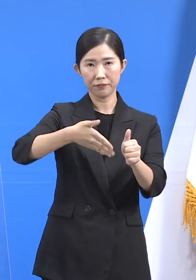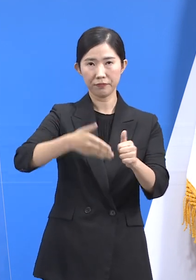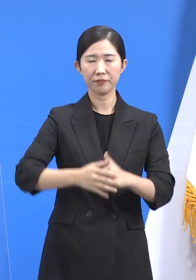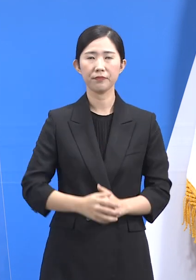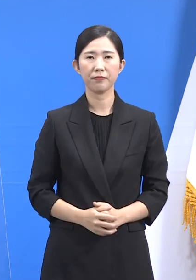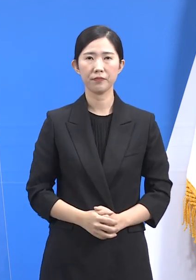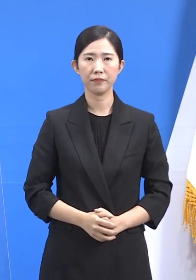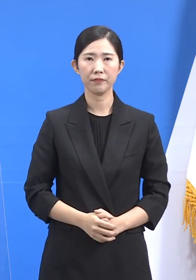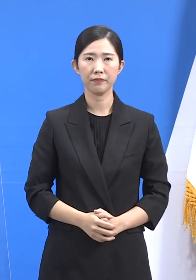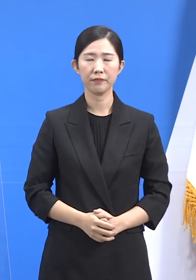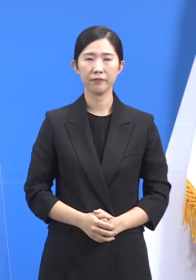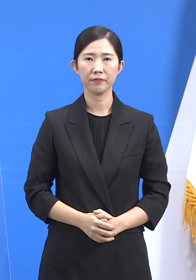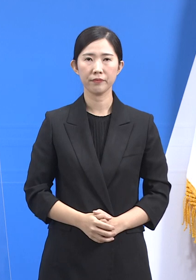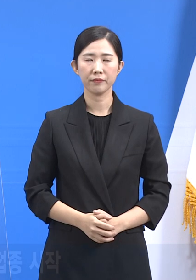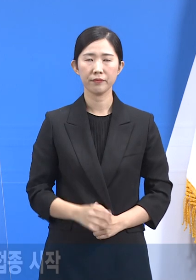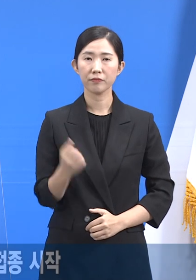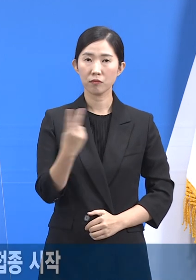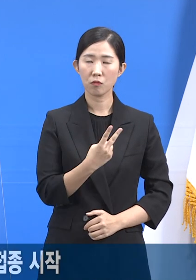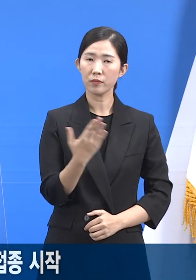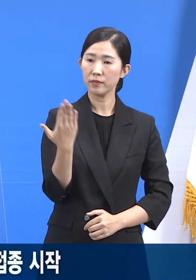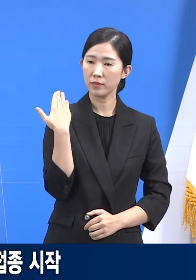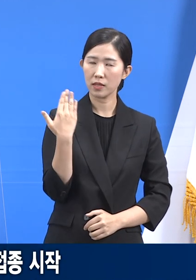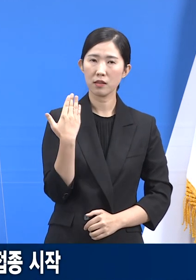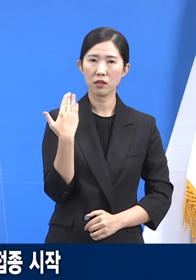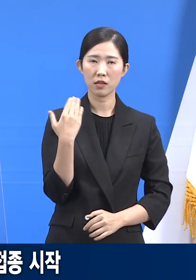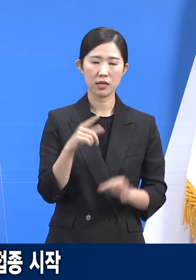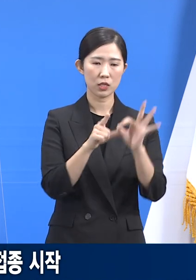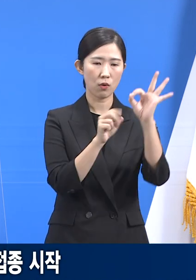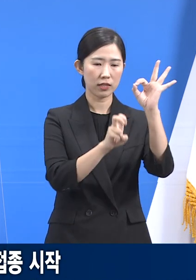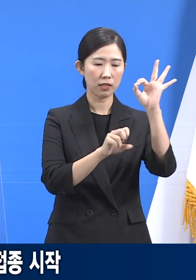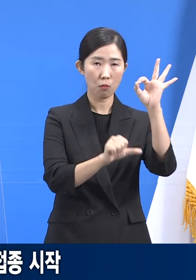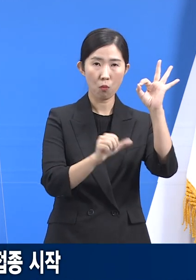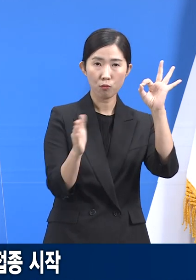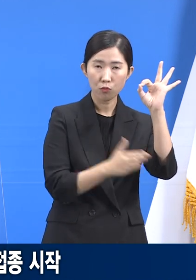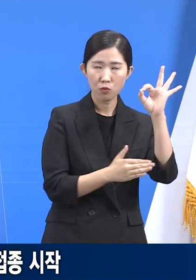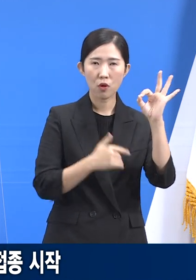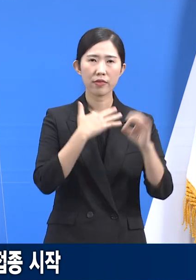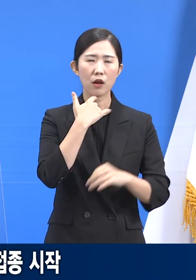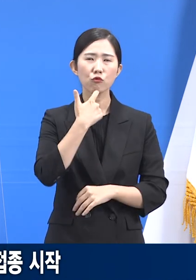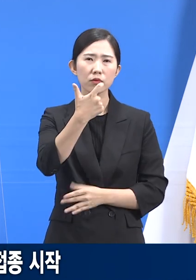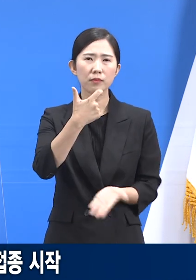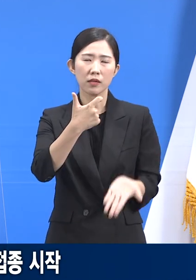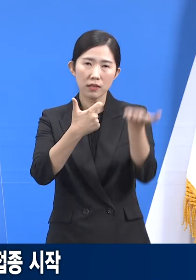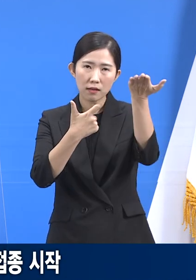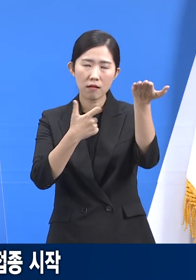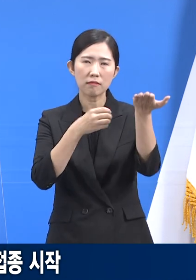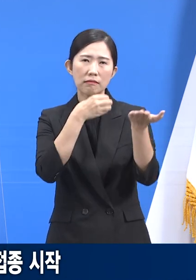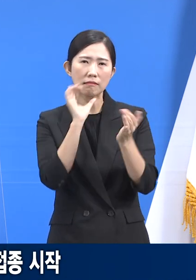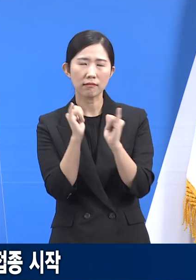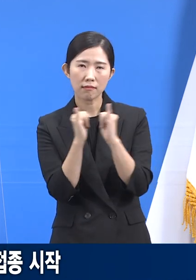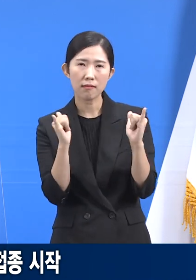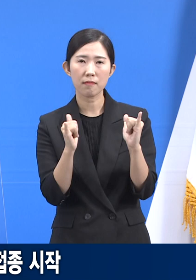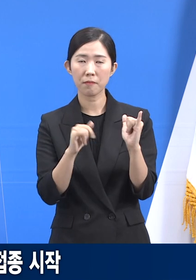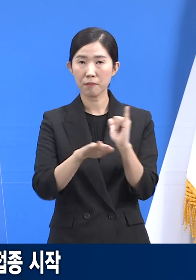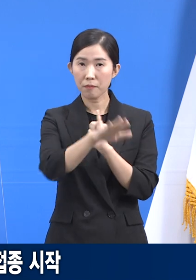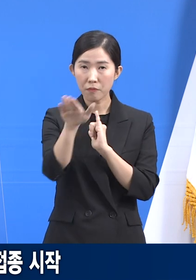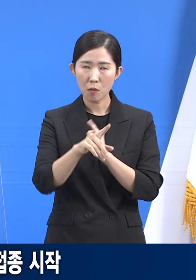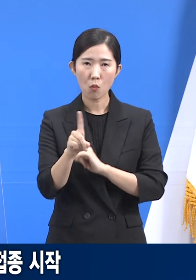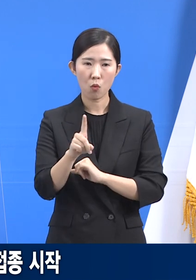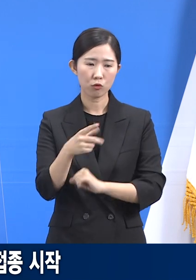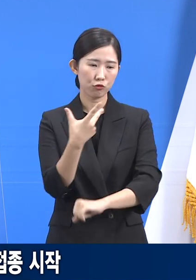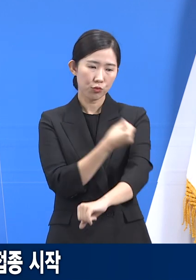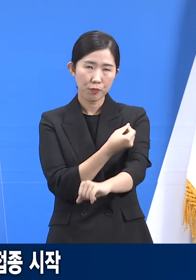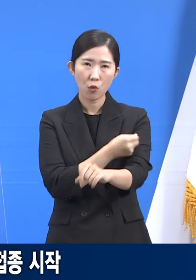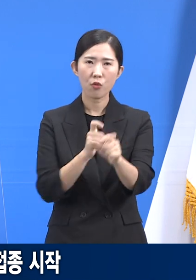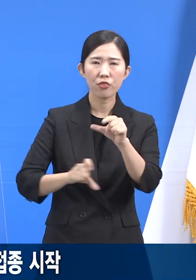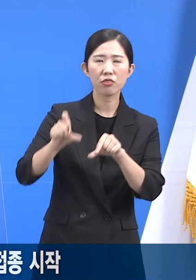지난 25일부터 60세 이상 고령층 및 고위험군에 해당하시는 분들의 추가접종